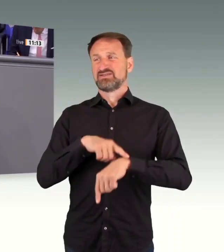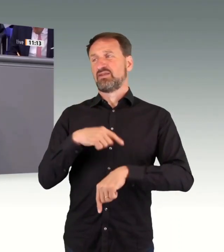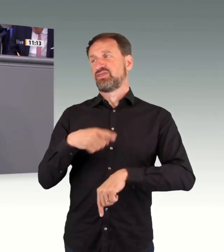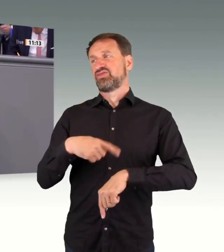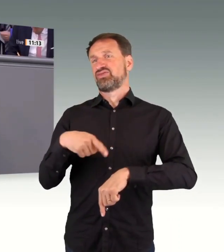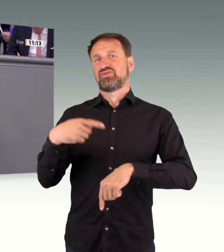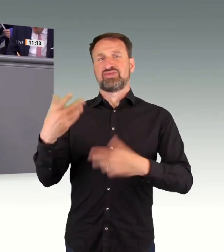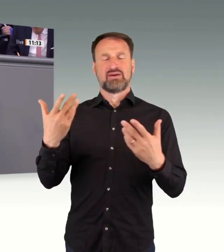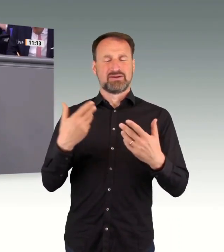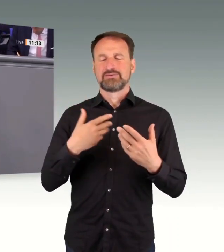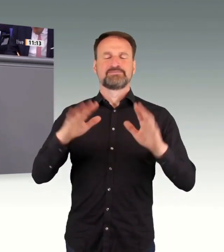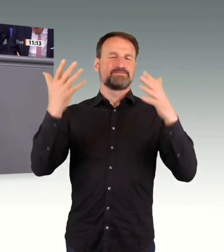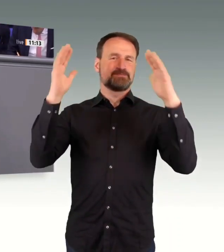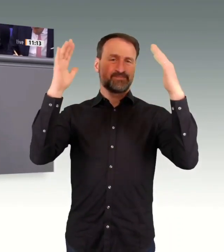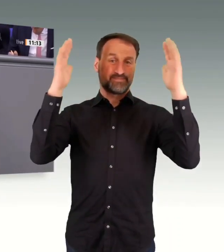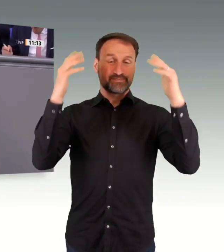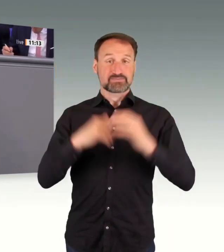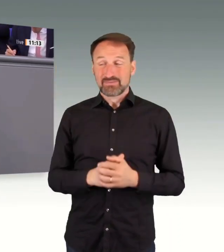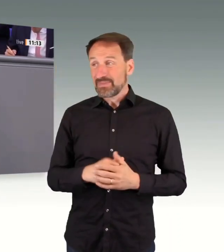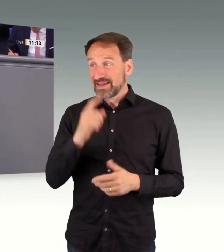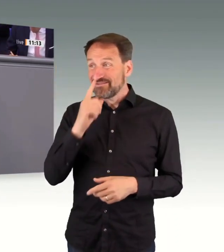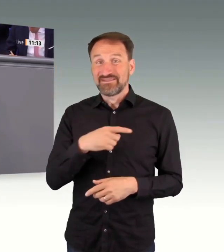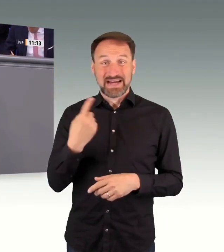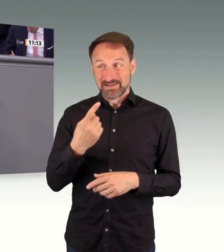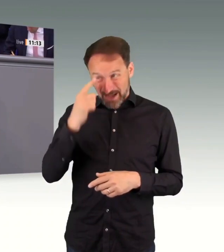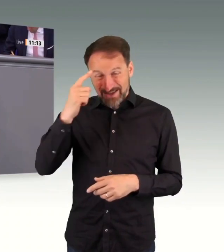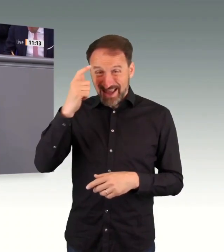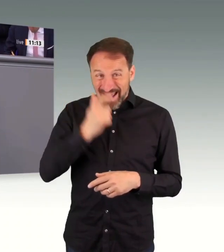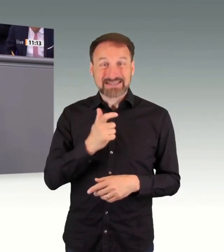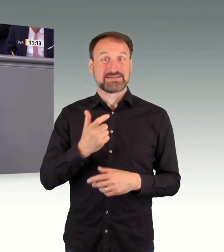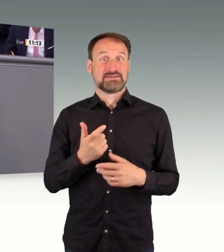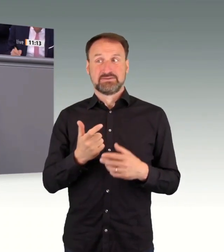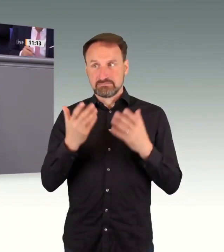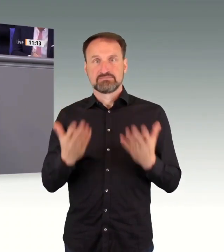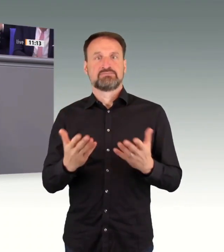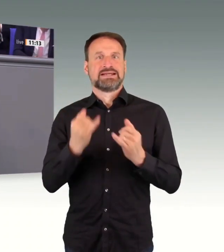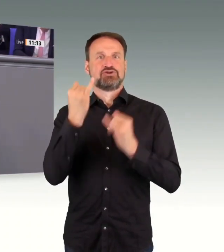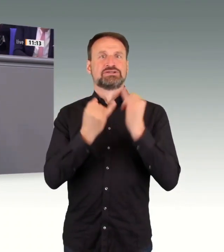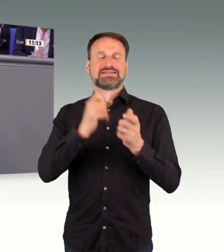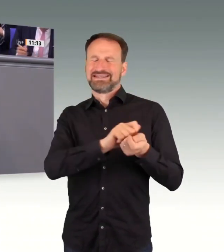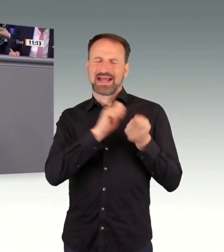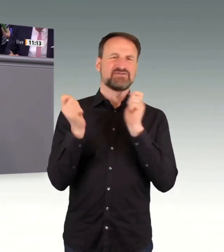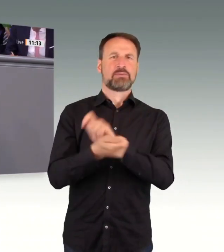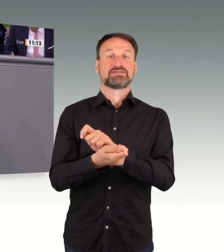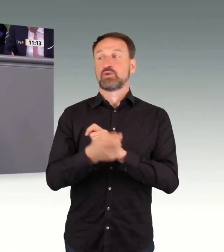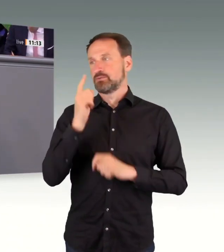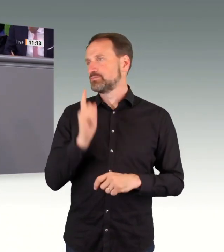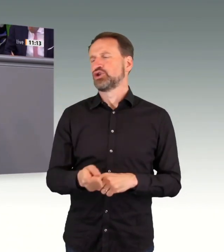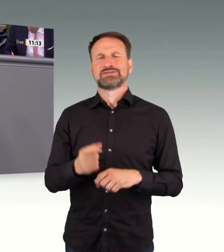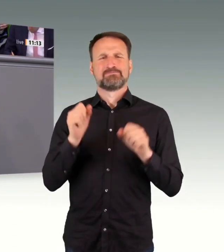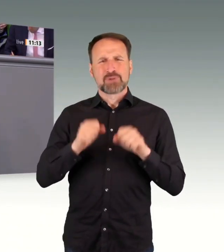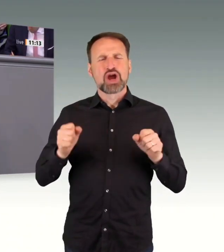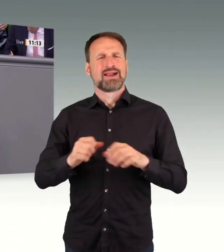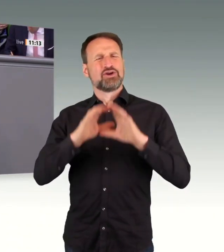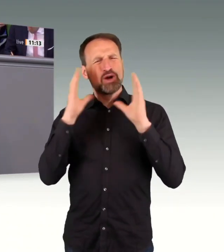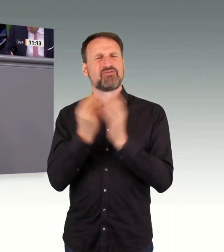Wer es mit der Transformation unserer Industrie ernst meint, der muss umfassende Investitionen in Industrieanlagen rasch ermöglichen. Zum